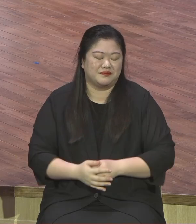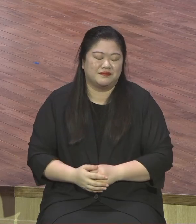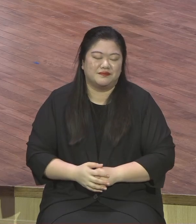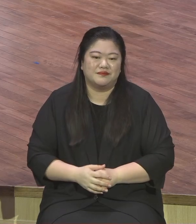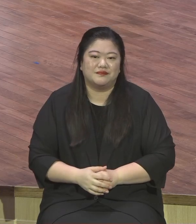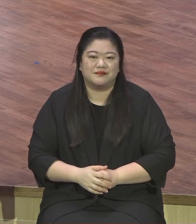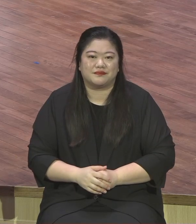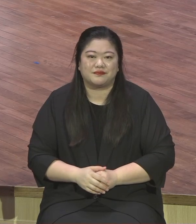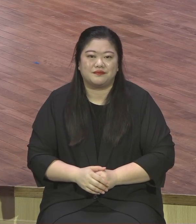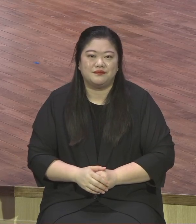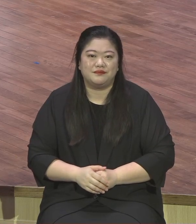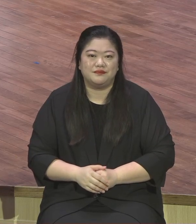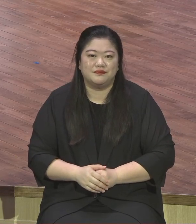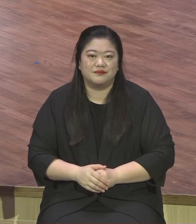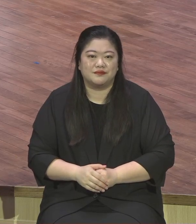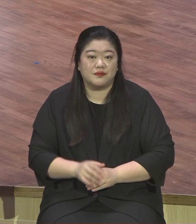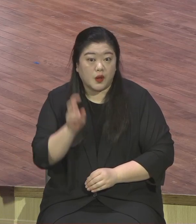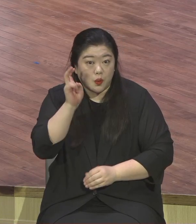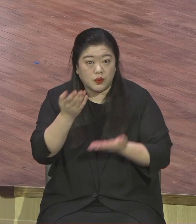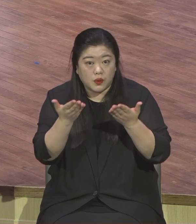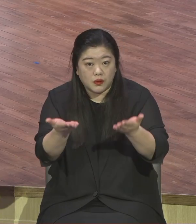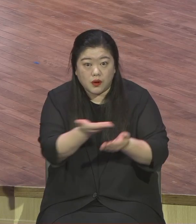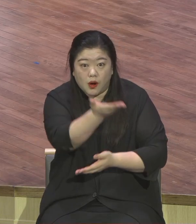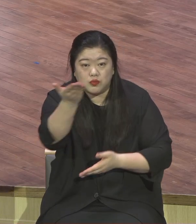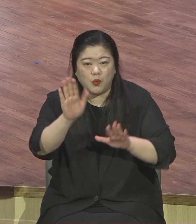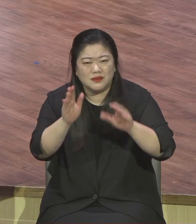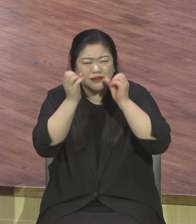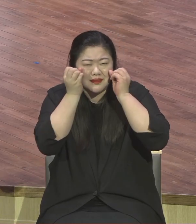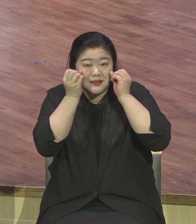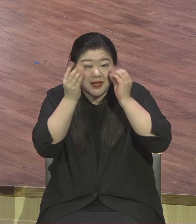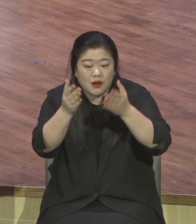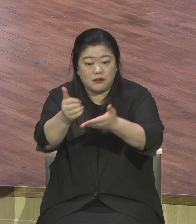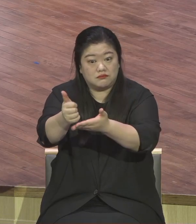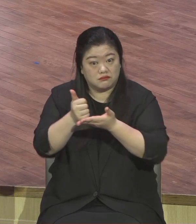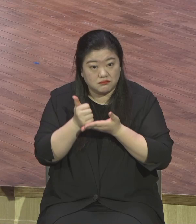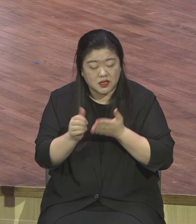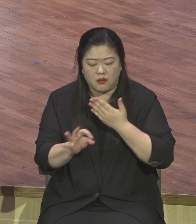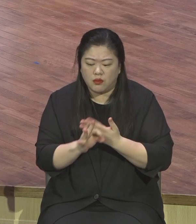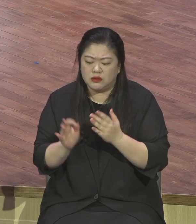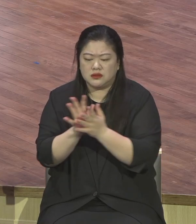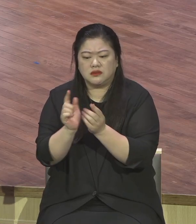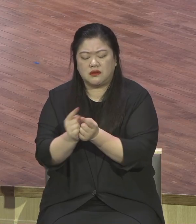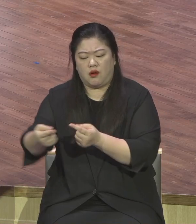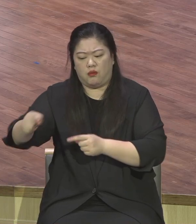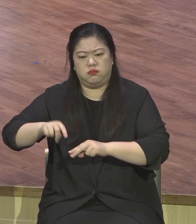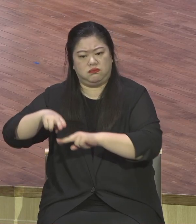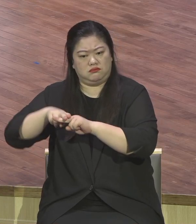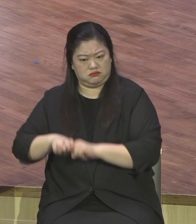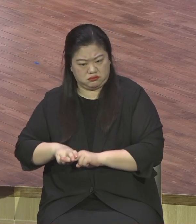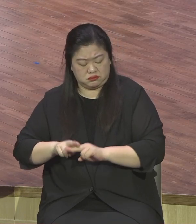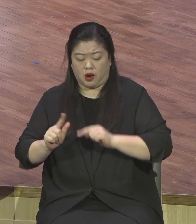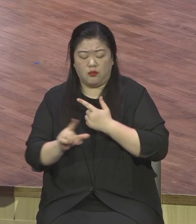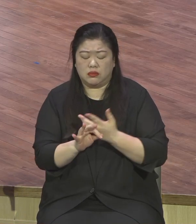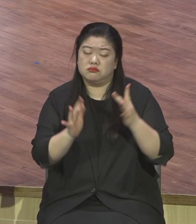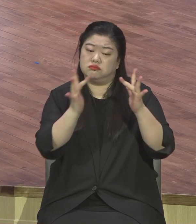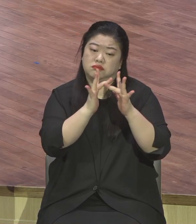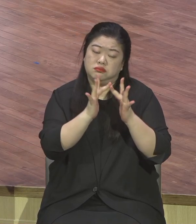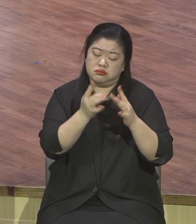초청받은 오늘 새가족들은 온라인이든 오프라인이든 어떻든 오늘 이 자리에